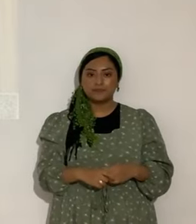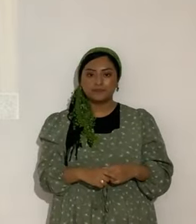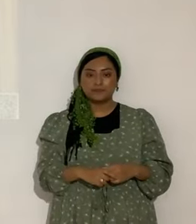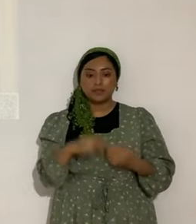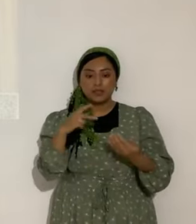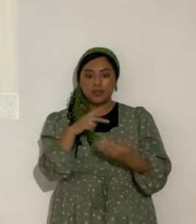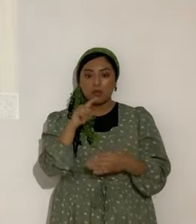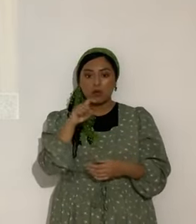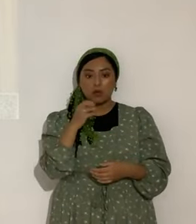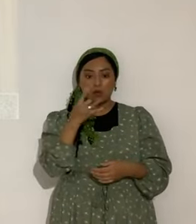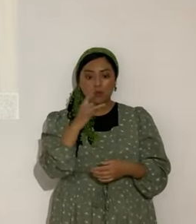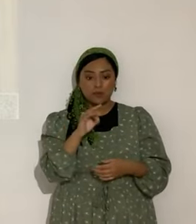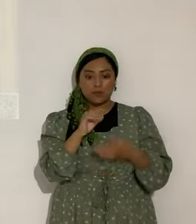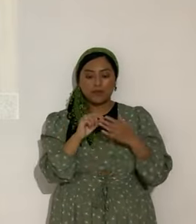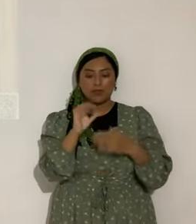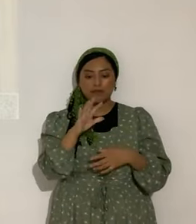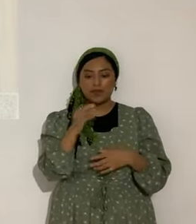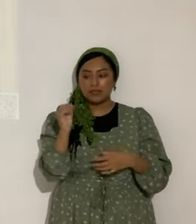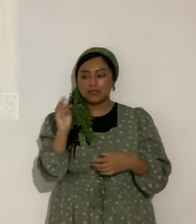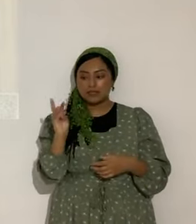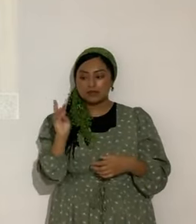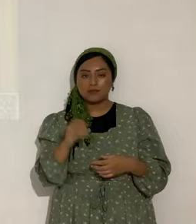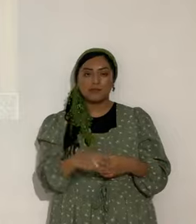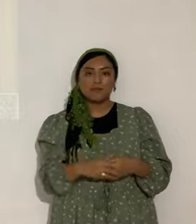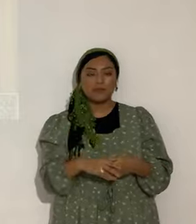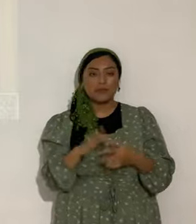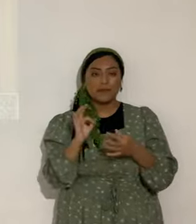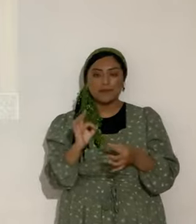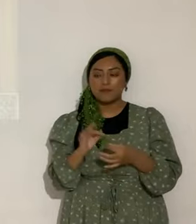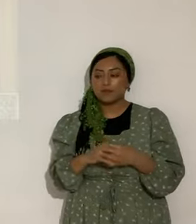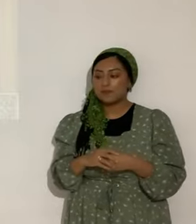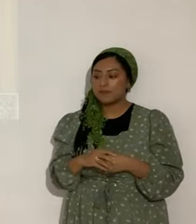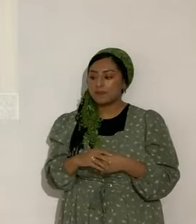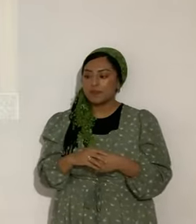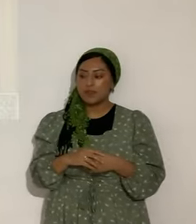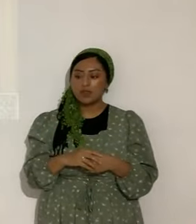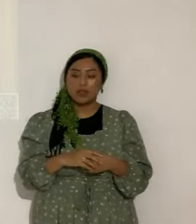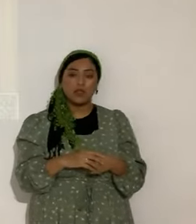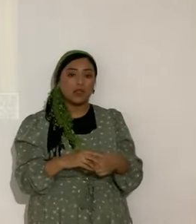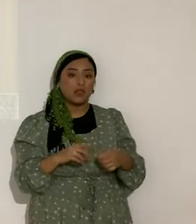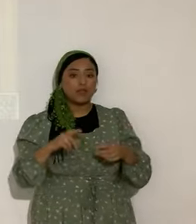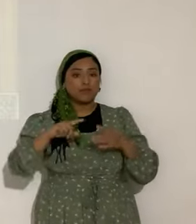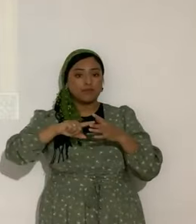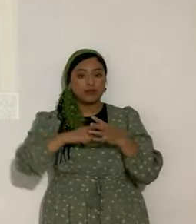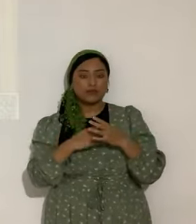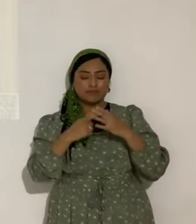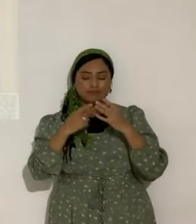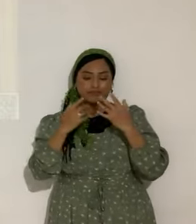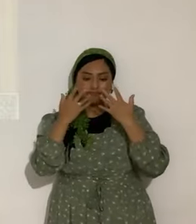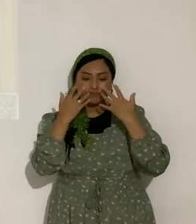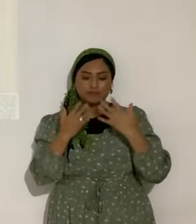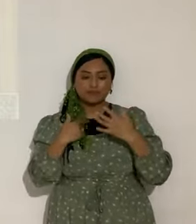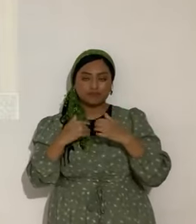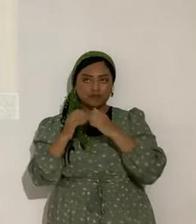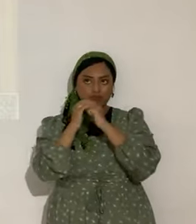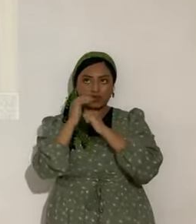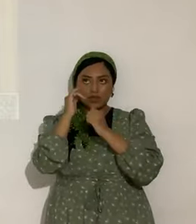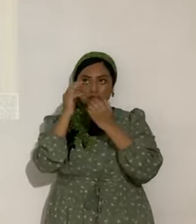Salmo 118, versos cinco y seis. Perfecto. Desde la angustia invoqué a Yahweh y me respondió Yahweh